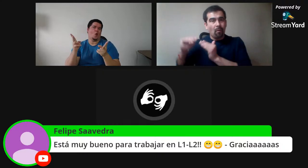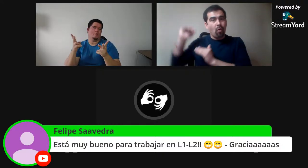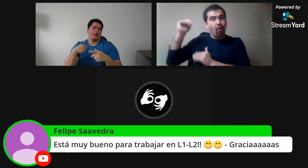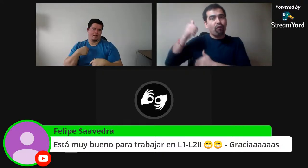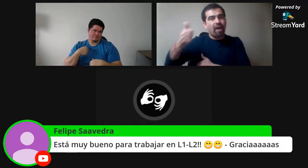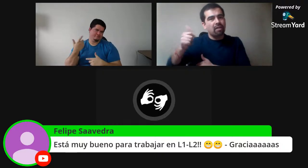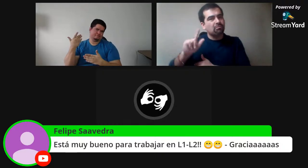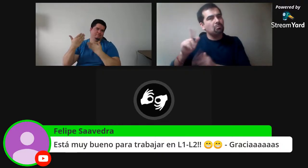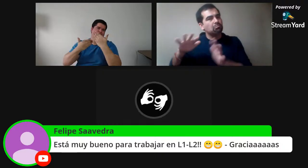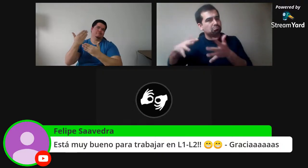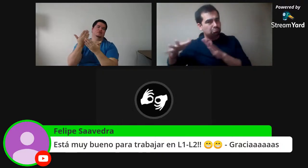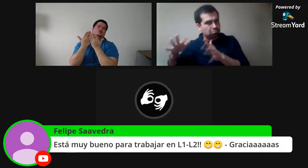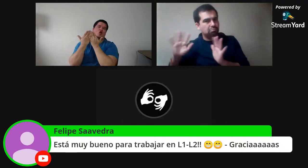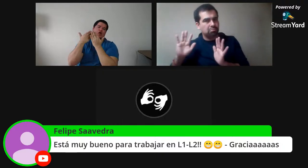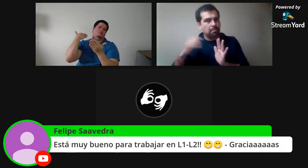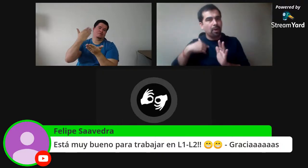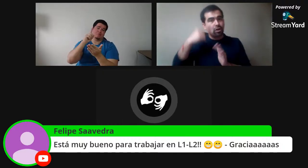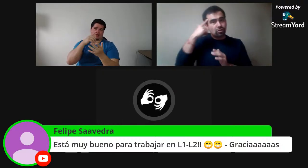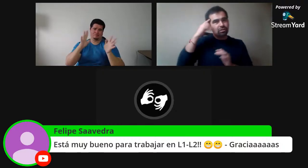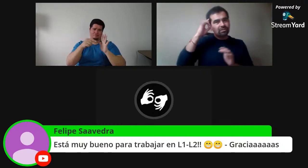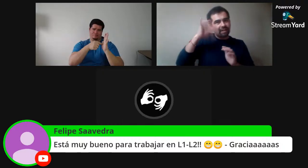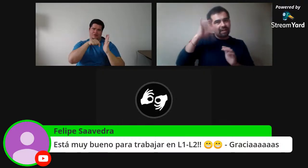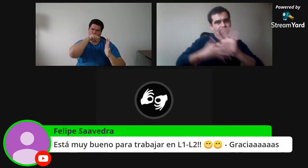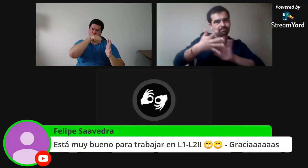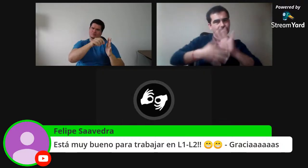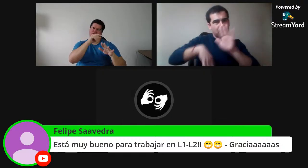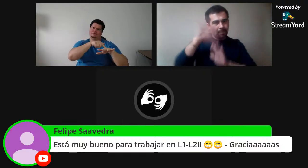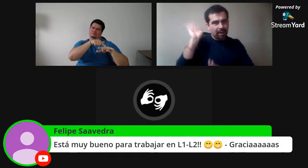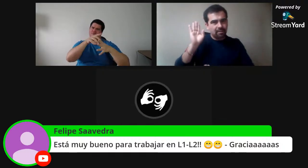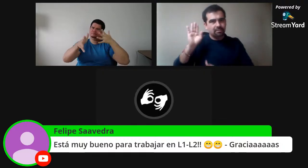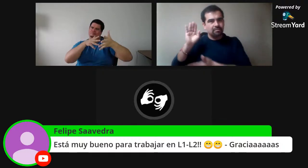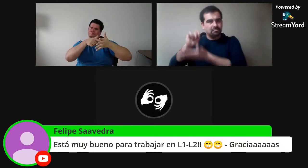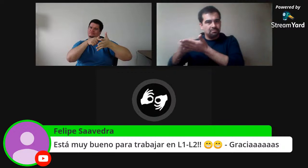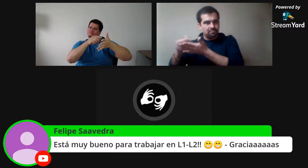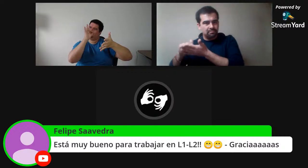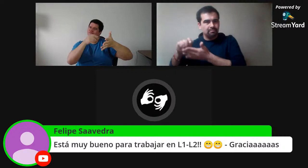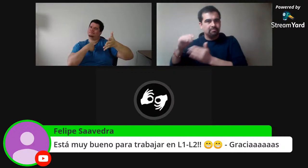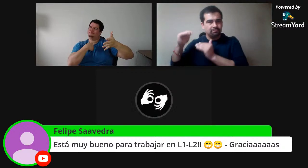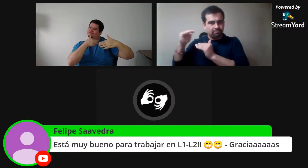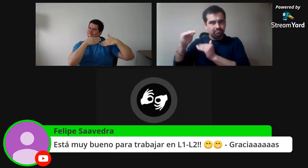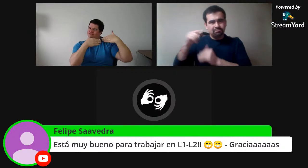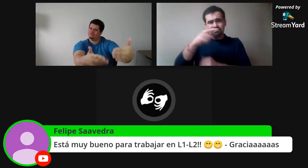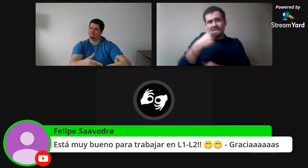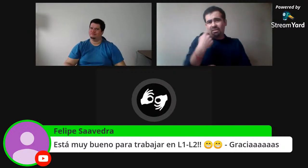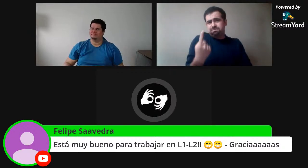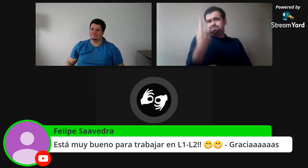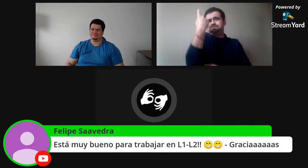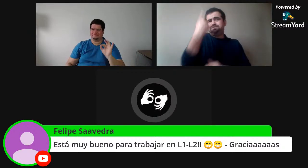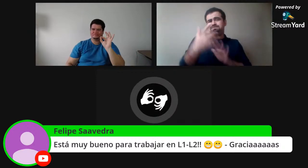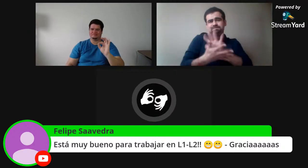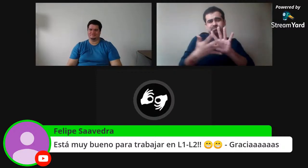Por una parte, claro, yo en L2, en escritura, no soy muy bueno. Yo soy mucho mejor en lengua de sella.